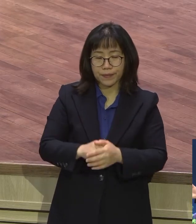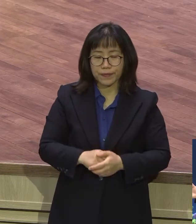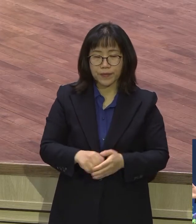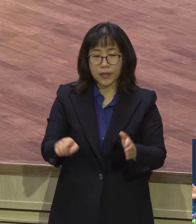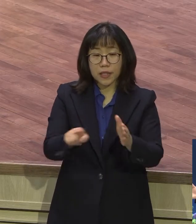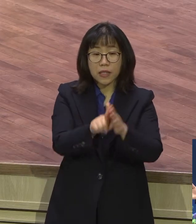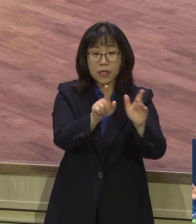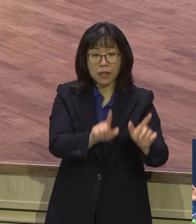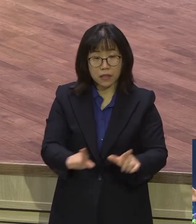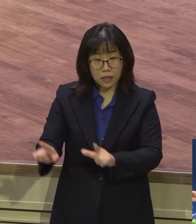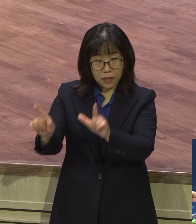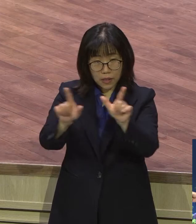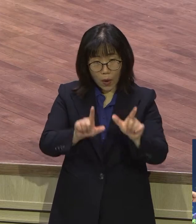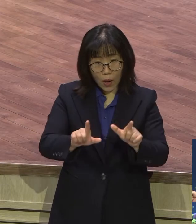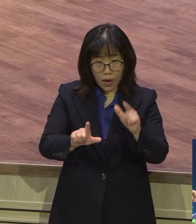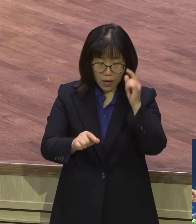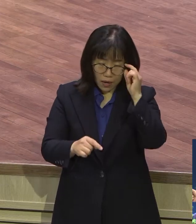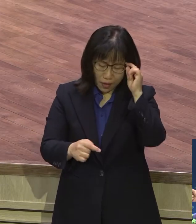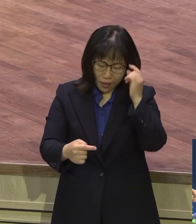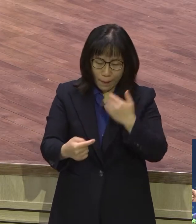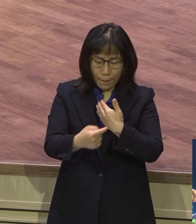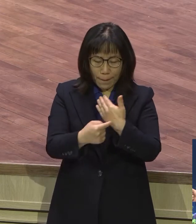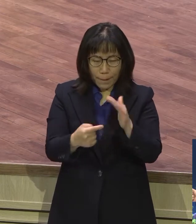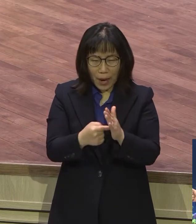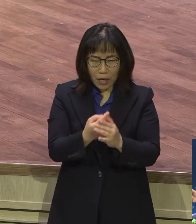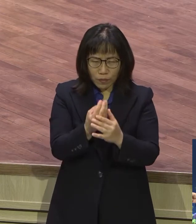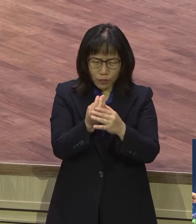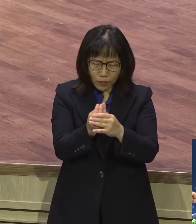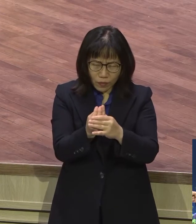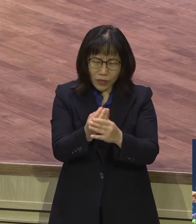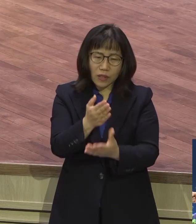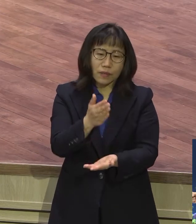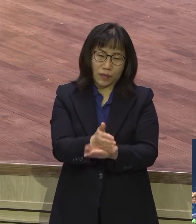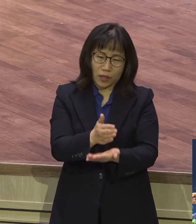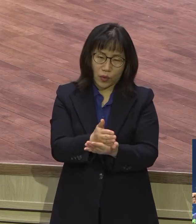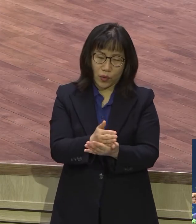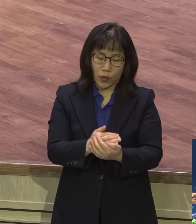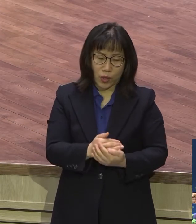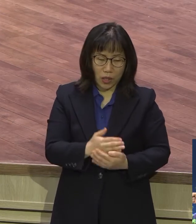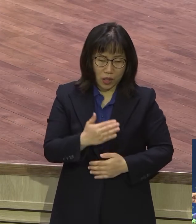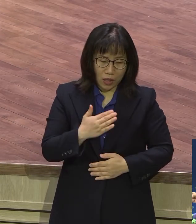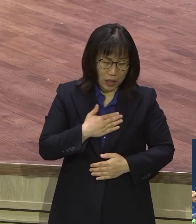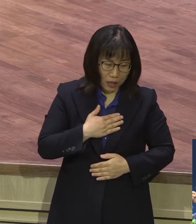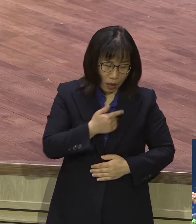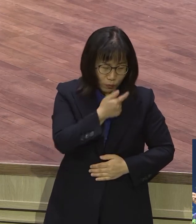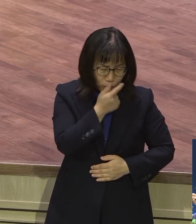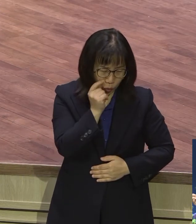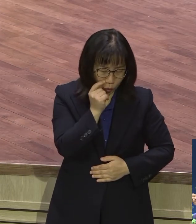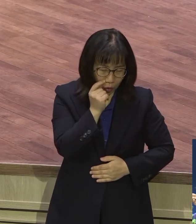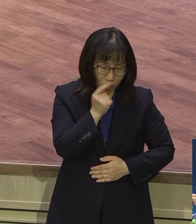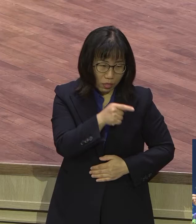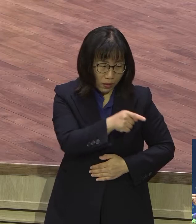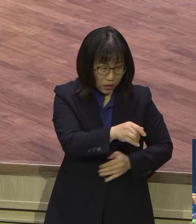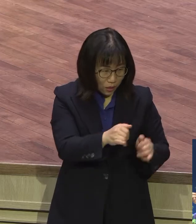쫌생이 같이 살지 마세요 자기가 못하기 때문에 남들이 한다고 그걸 가지고